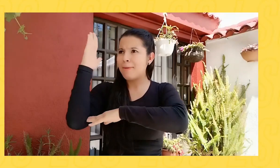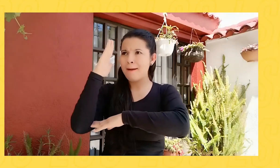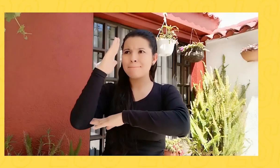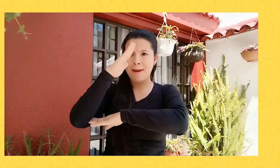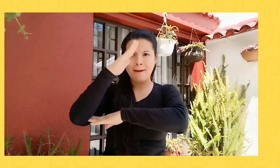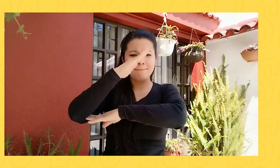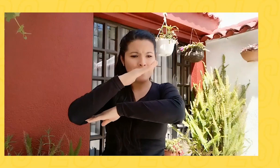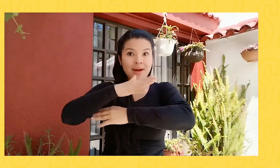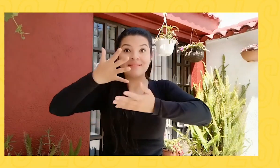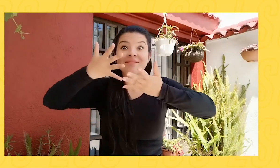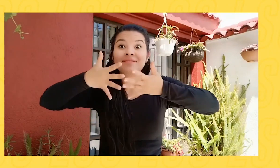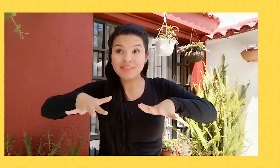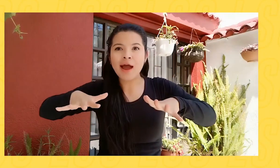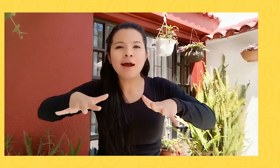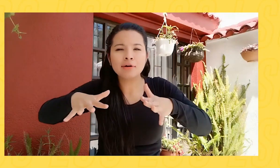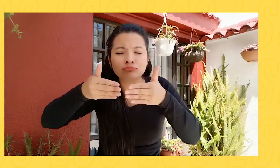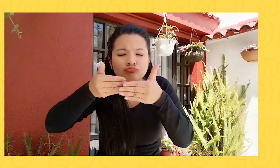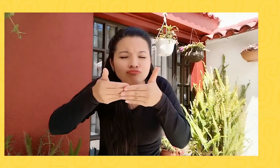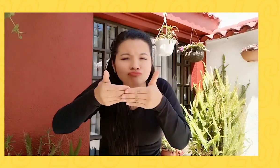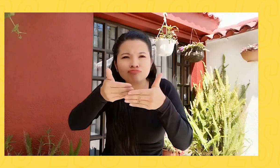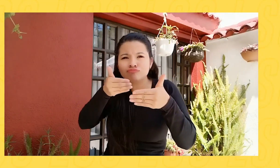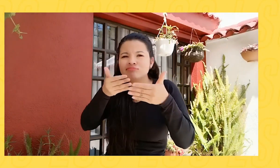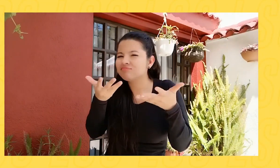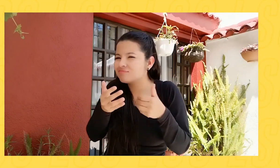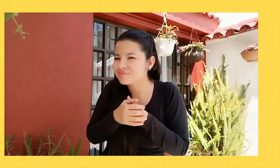Para finalizar, tendremos invitados del Gobierno